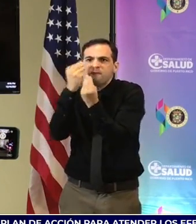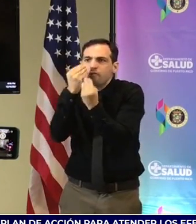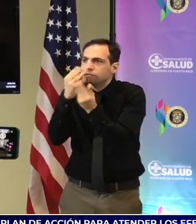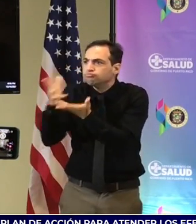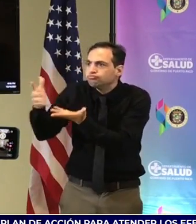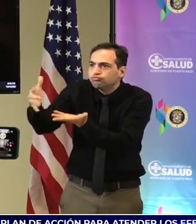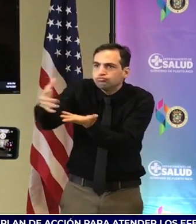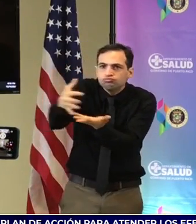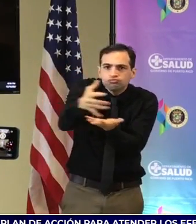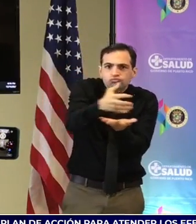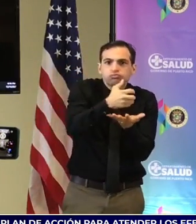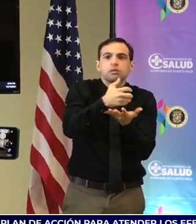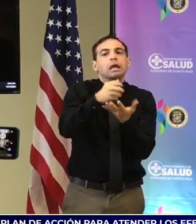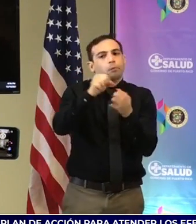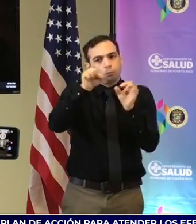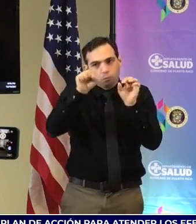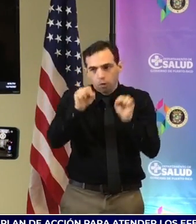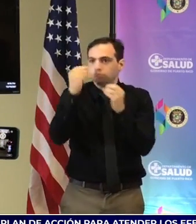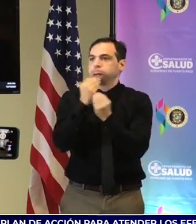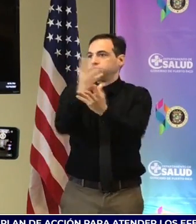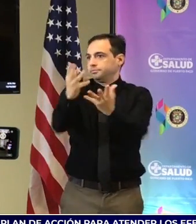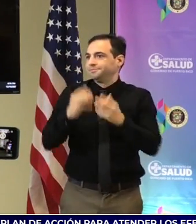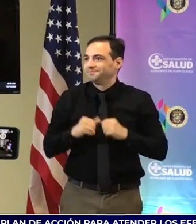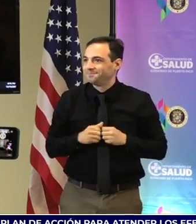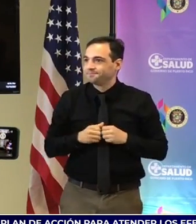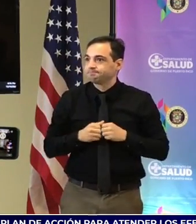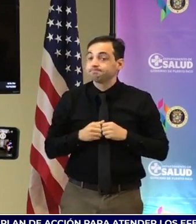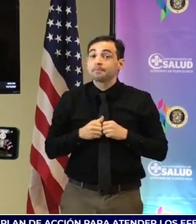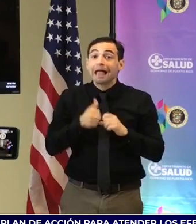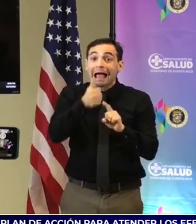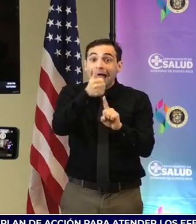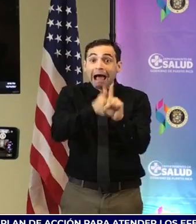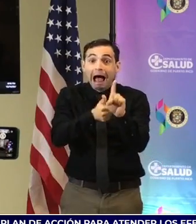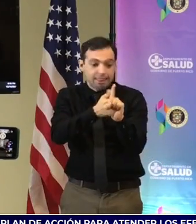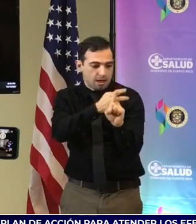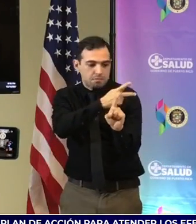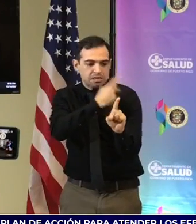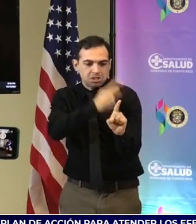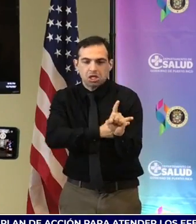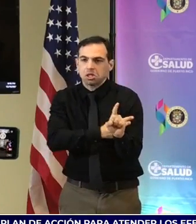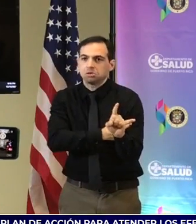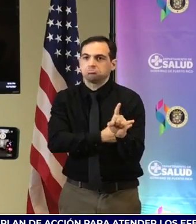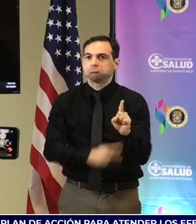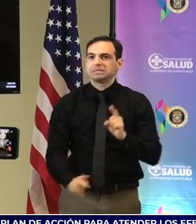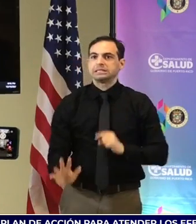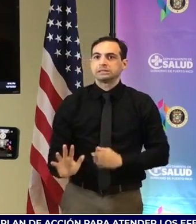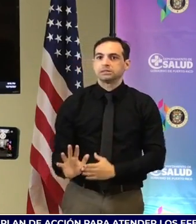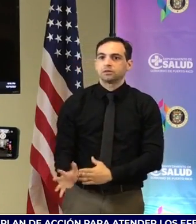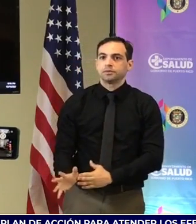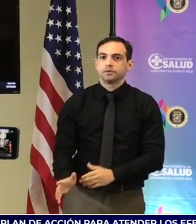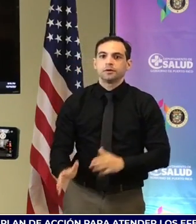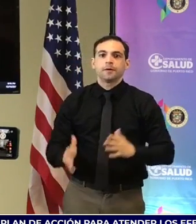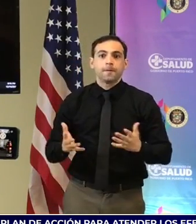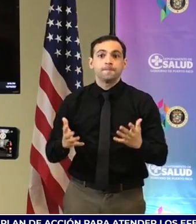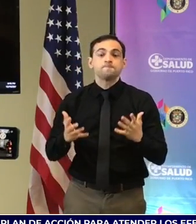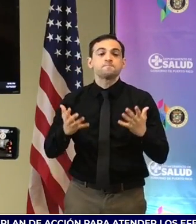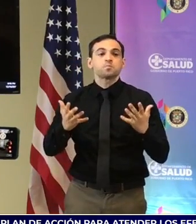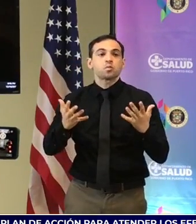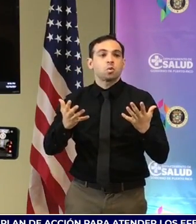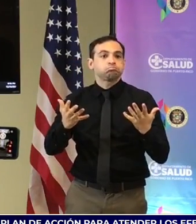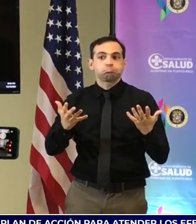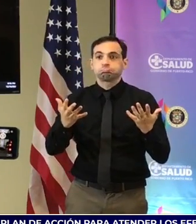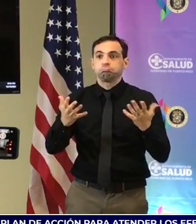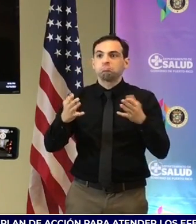respecto. Cada uno de los pacientes que se ve por este grupo primario, el médico generalista,